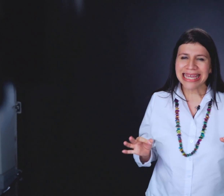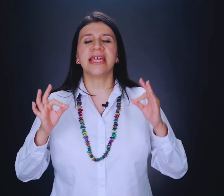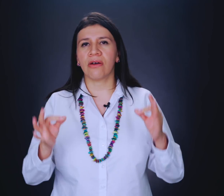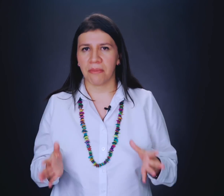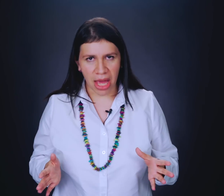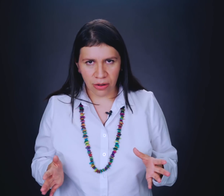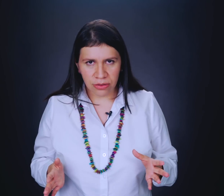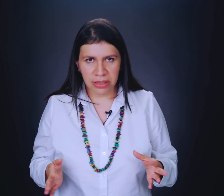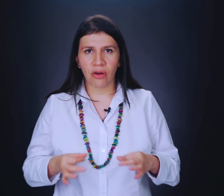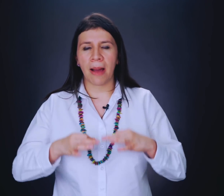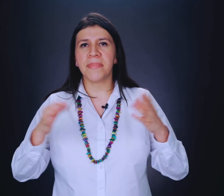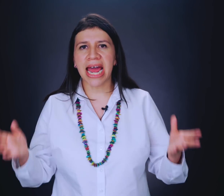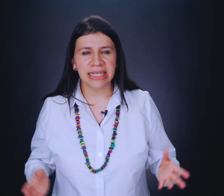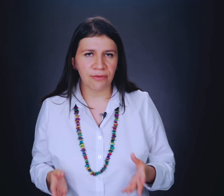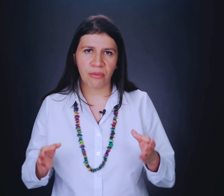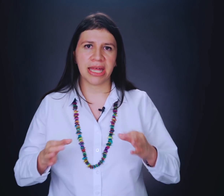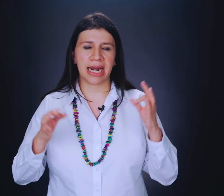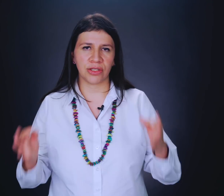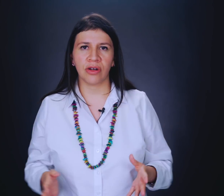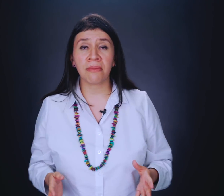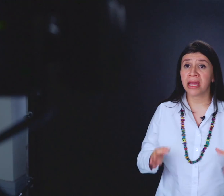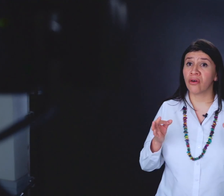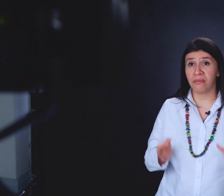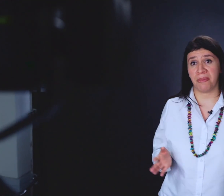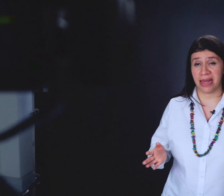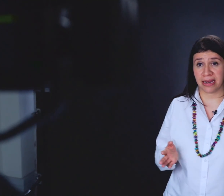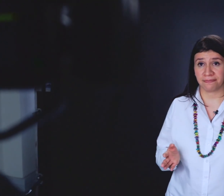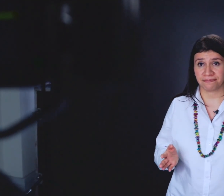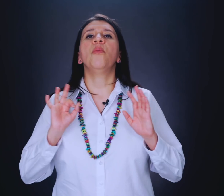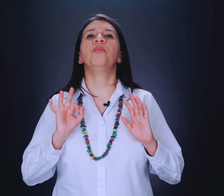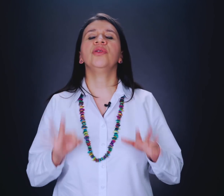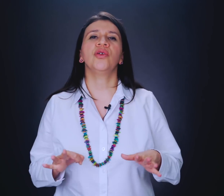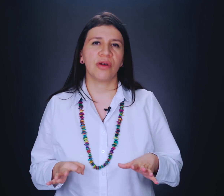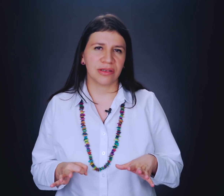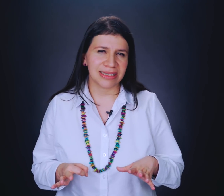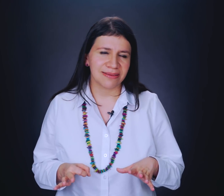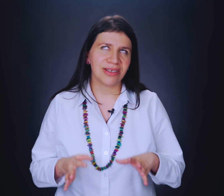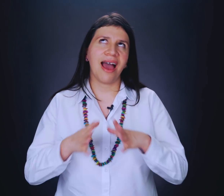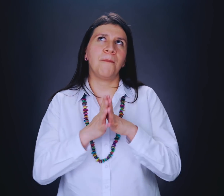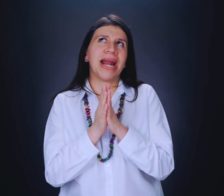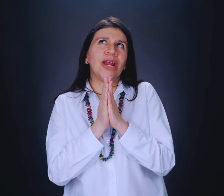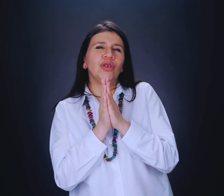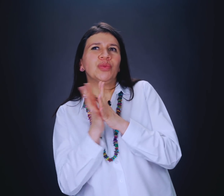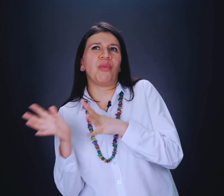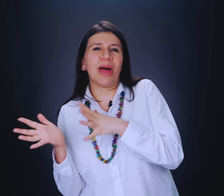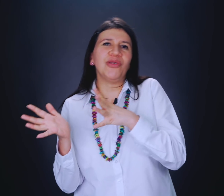quiero cambiarlos. Quiero cambiar esta forma de relacionarme con mi pareja. Punto número tres. O sea, para que nosotros podamos